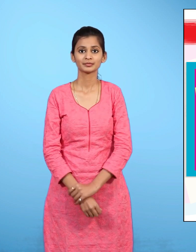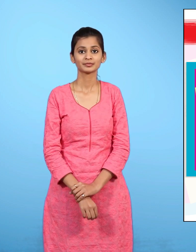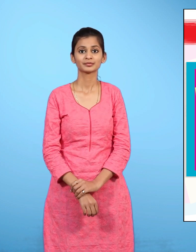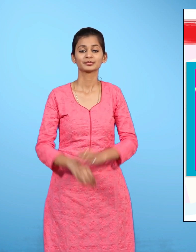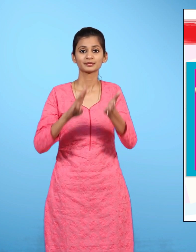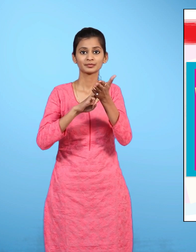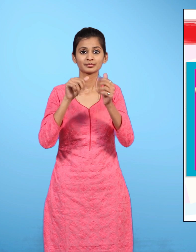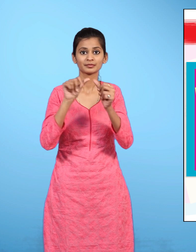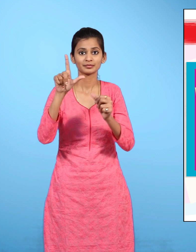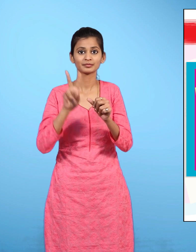मालवे नगर